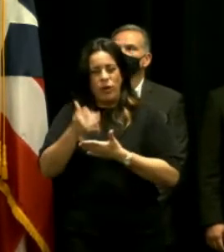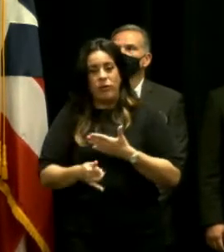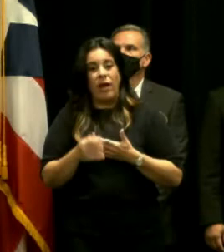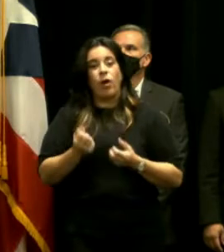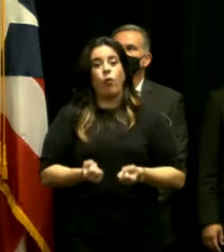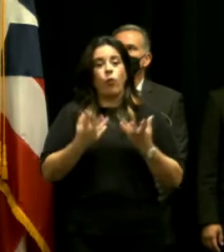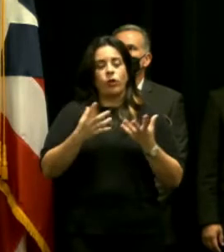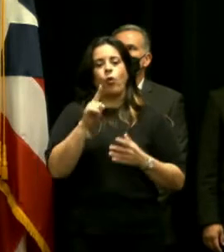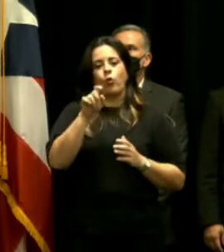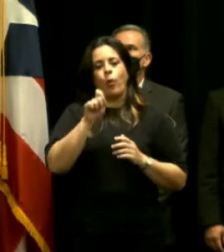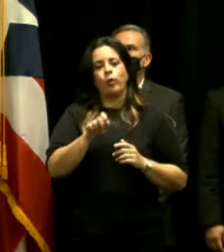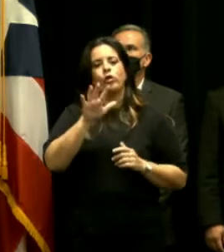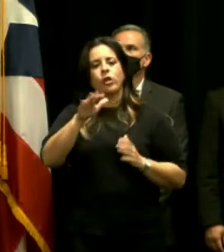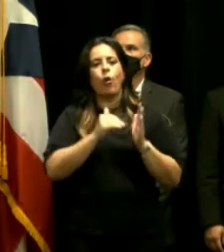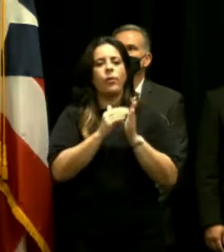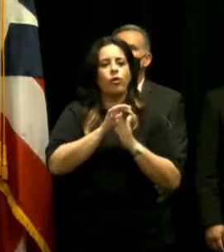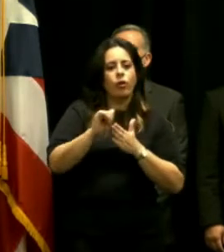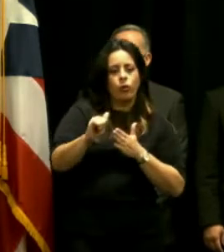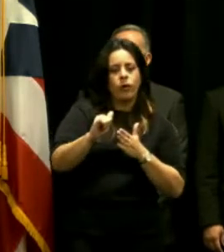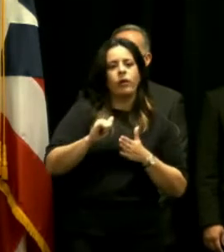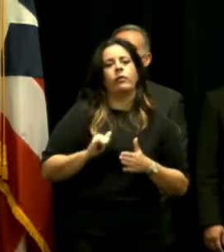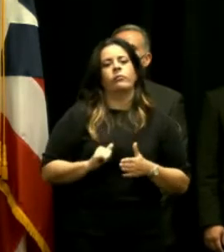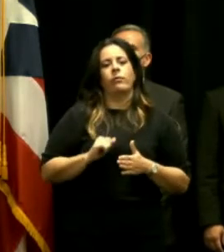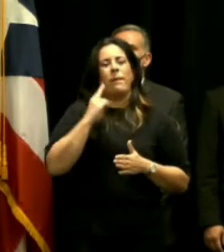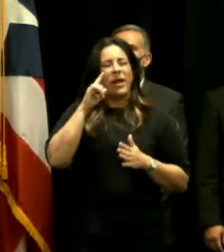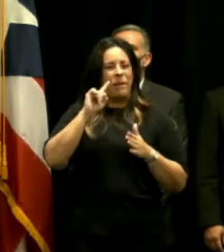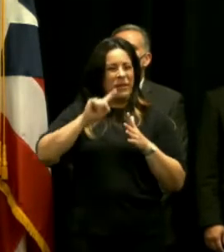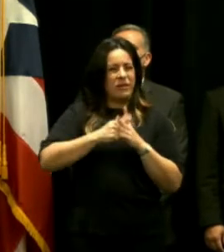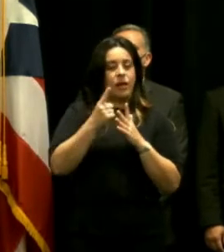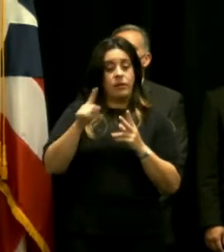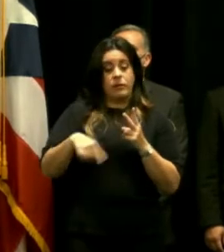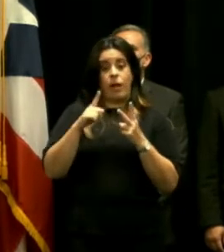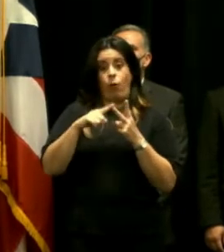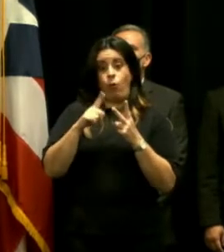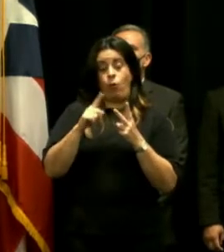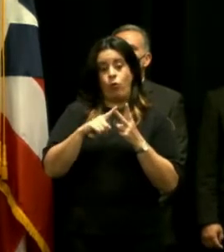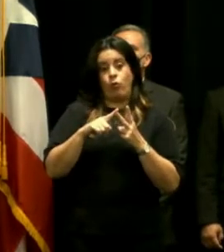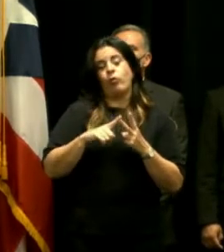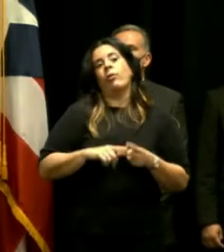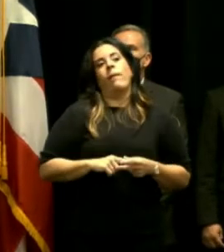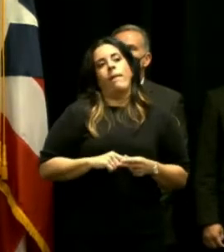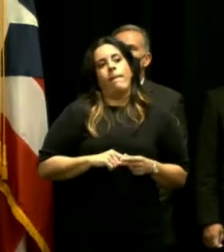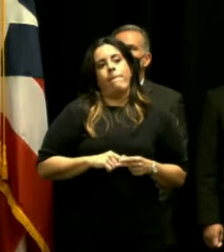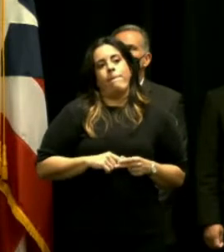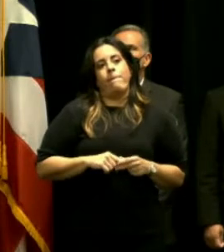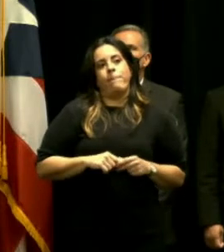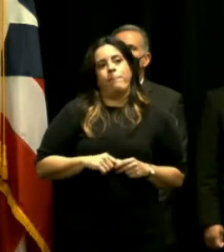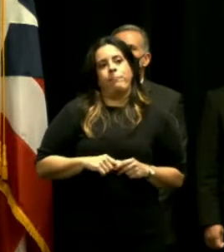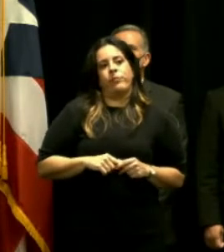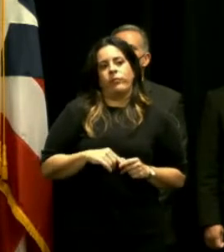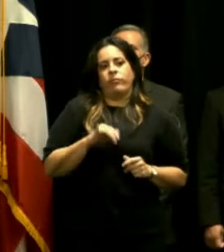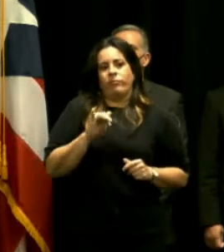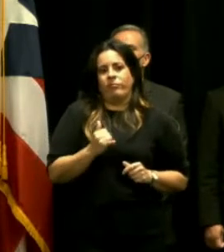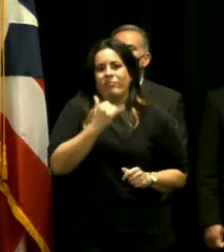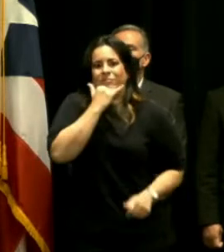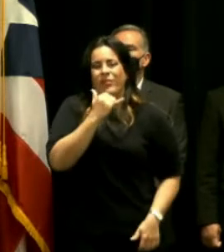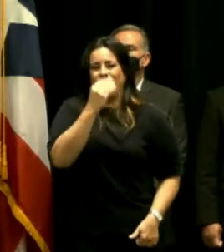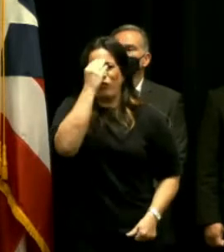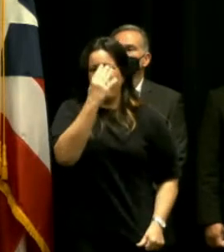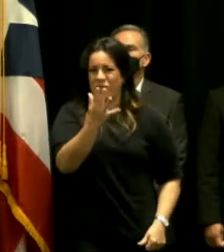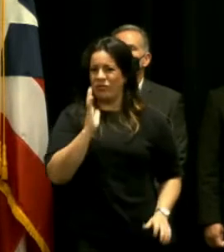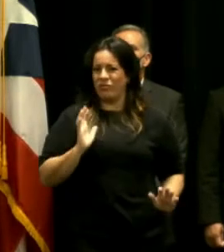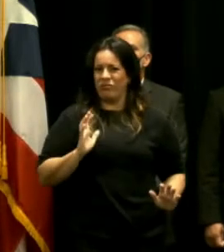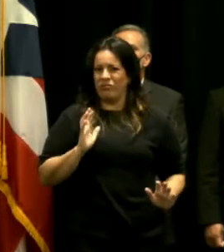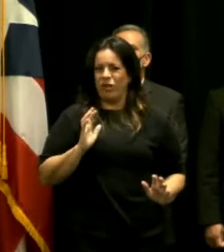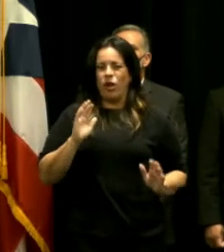al momento es 1.5 millones de dólares para empezar segundo también fue incorrecta la información cuando se